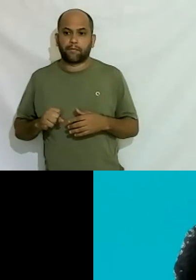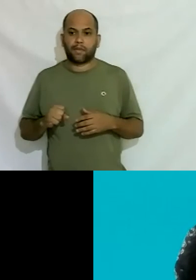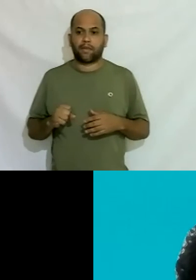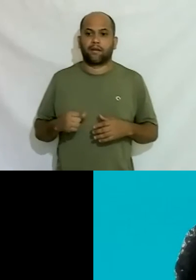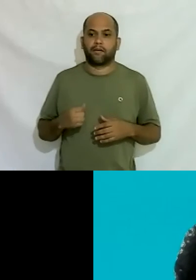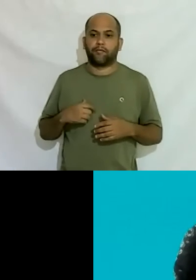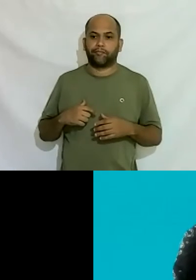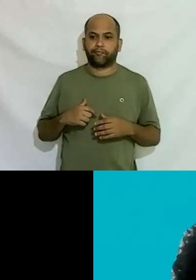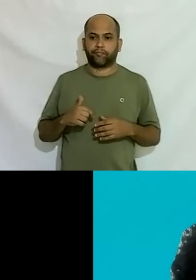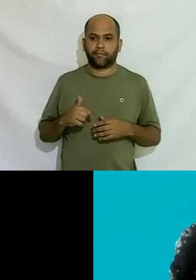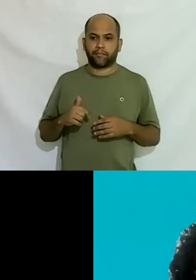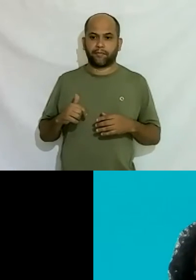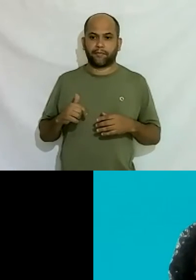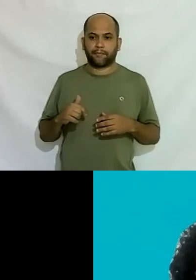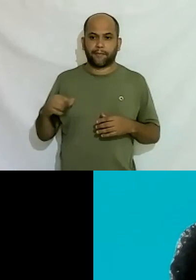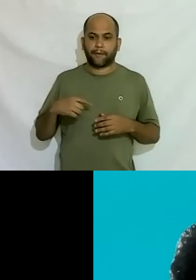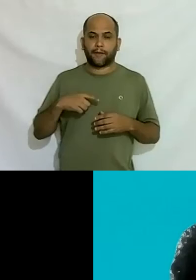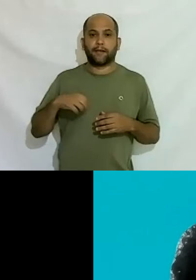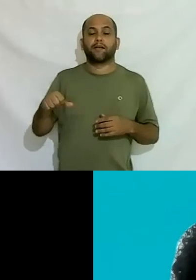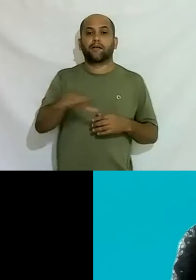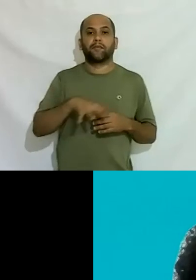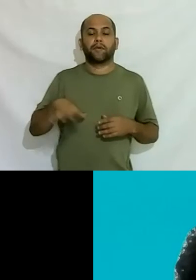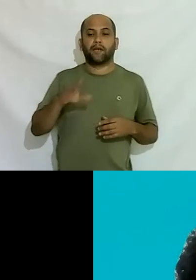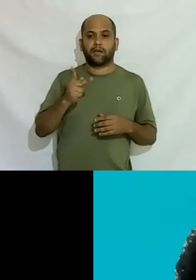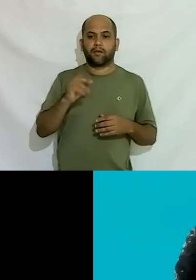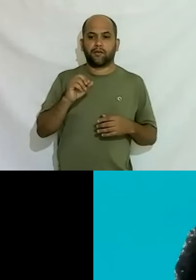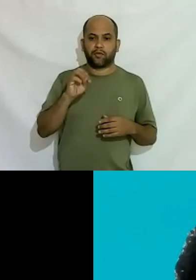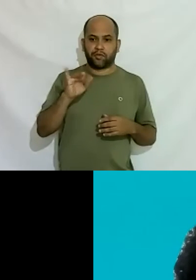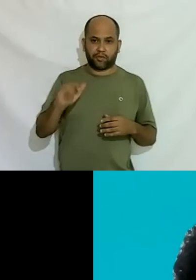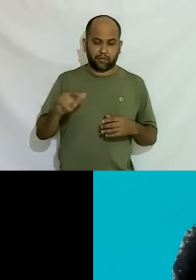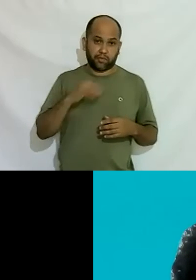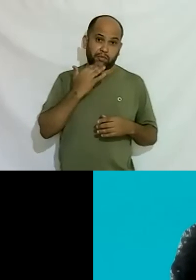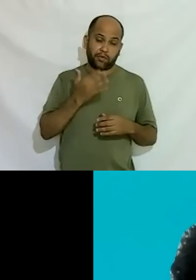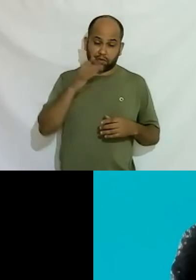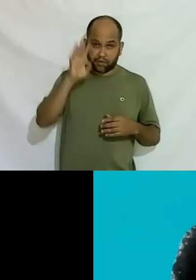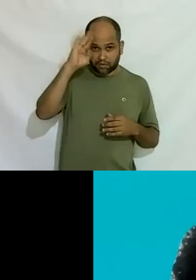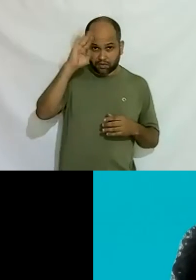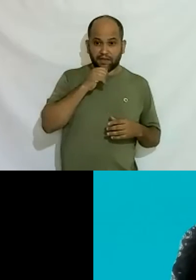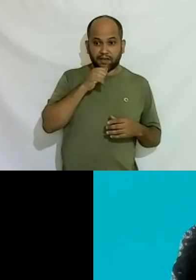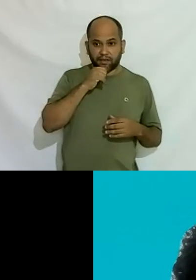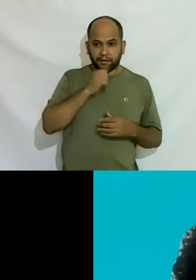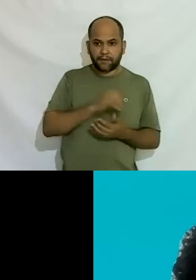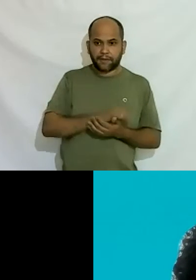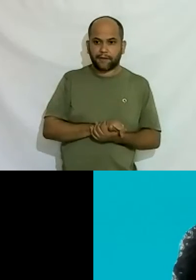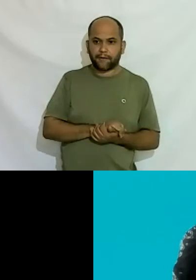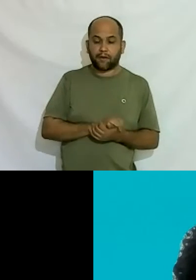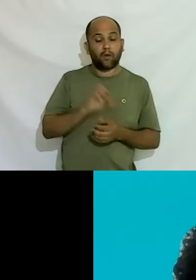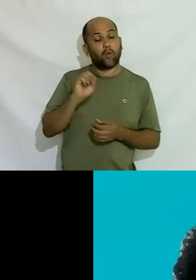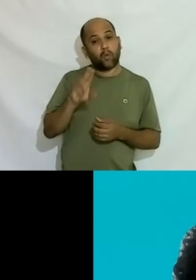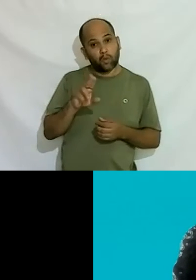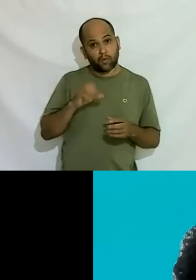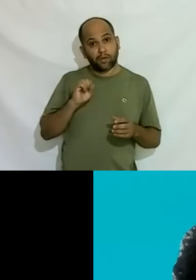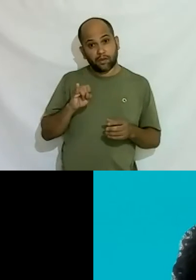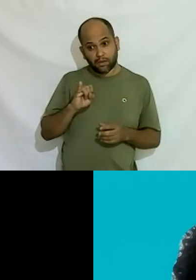leões jogar a pessoa no ambiente totalmente hostil não adianta a pessoa não vai ficar ou se ficar